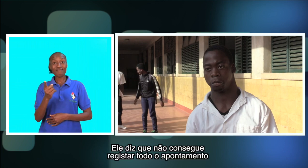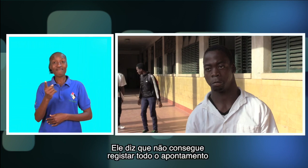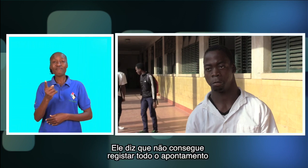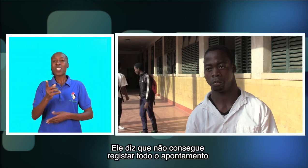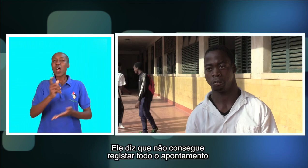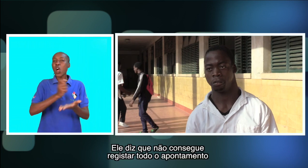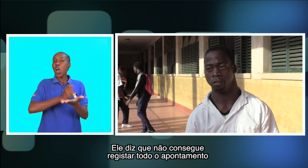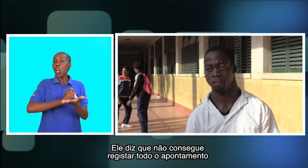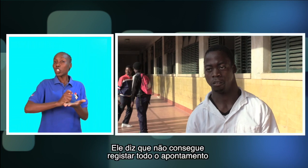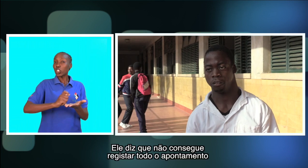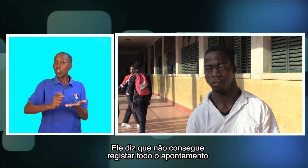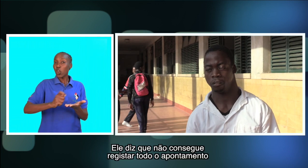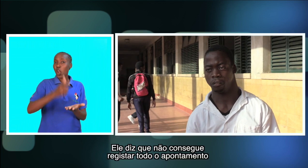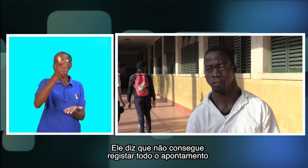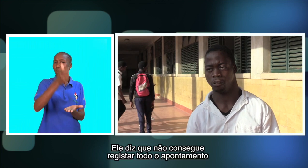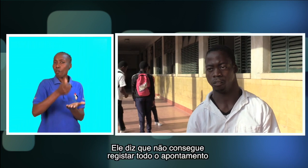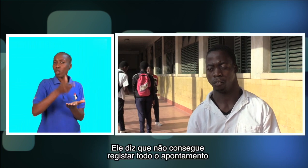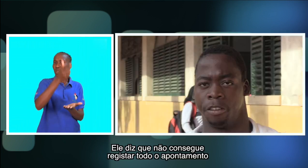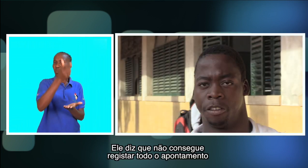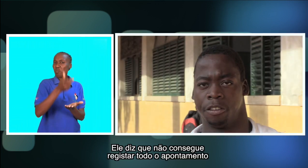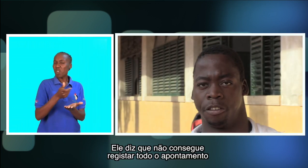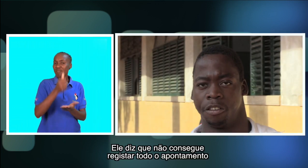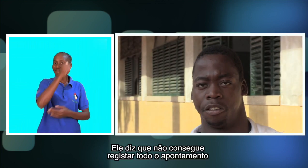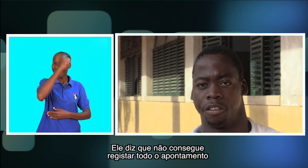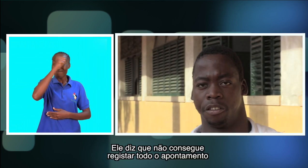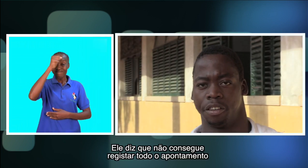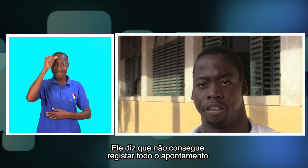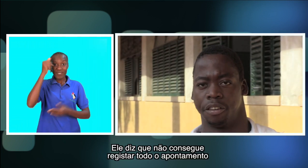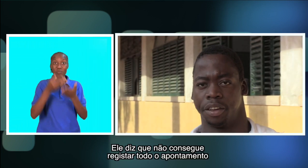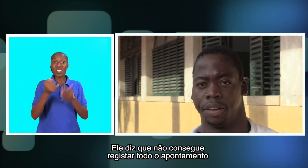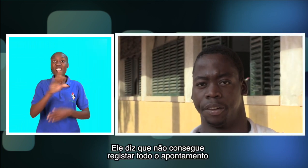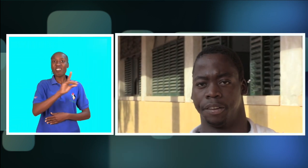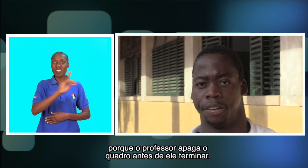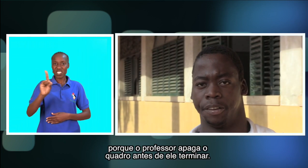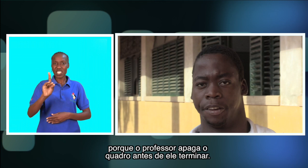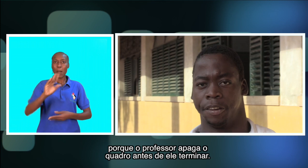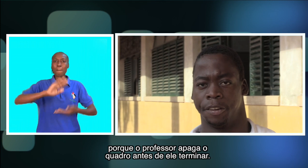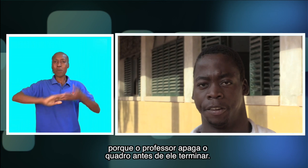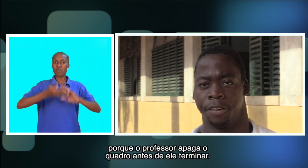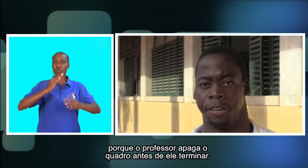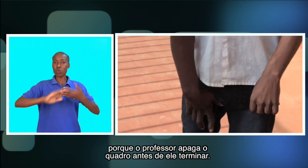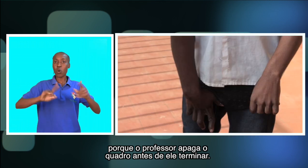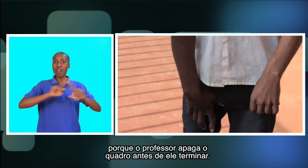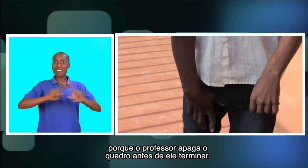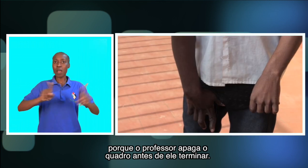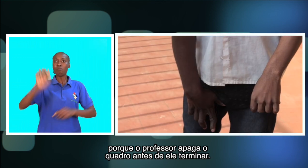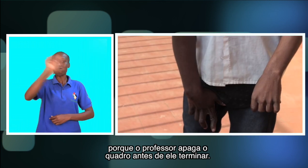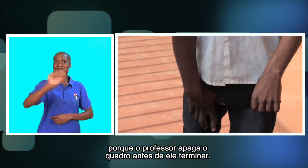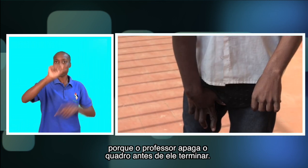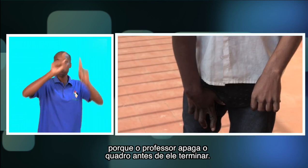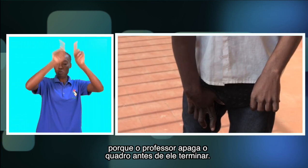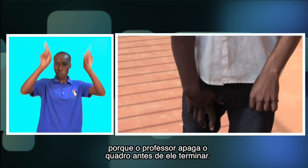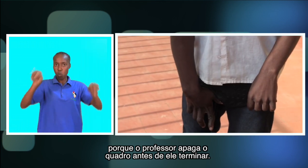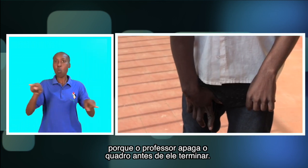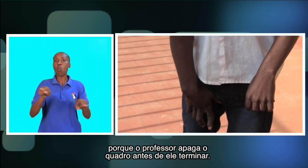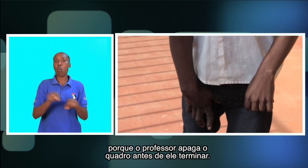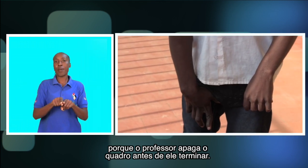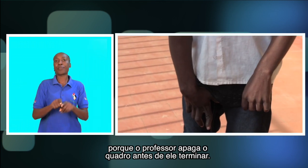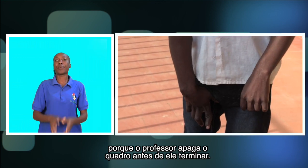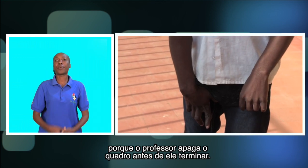Ele diz que não consegue registrar todo o apontamento porque o professor limpa o quadro antes de ele terminar.